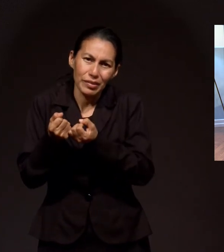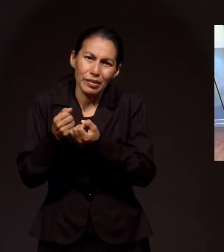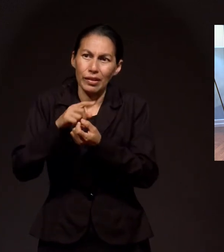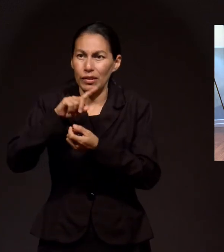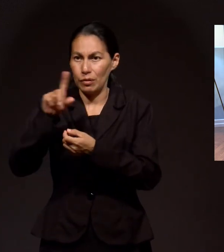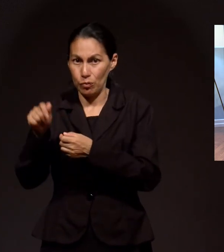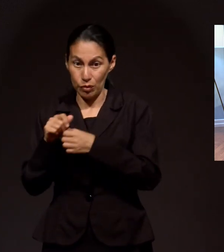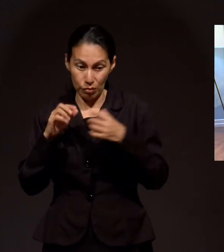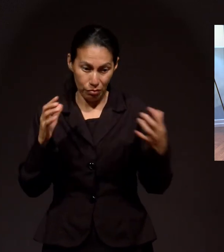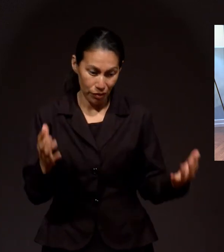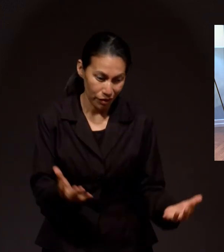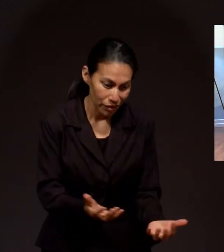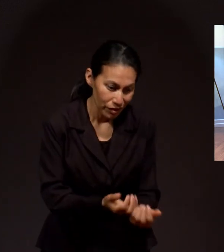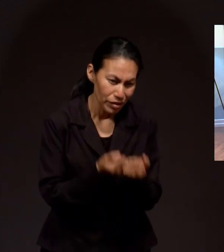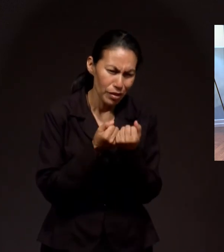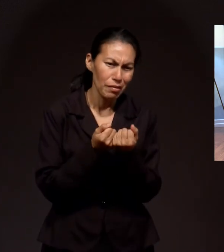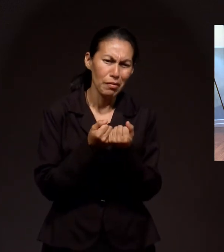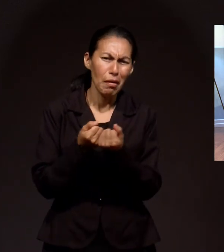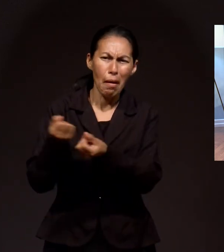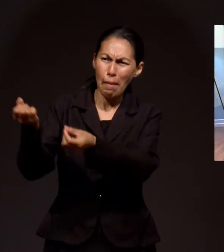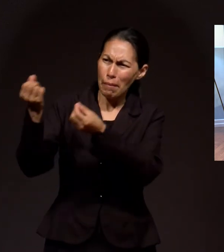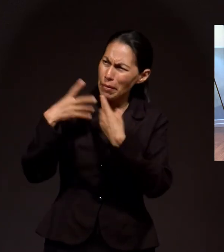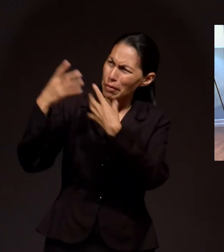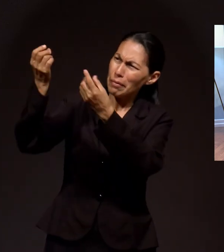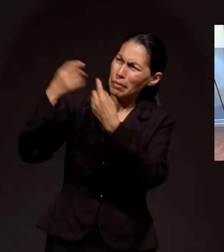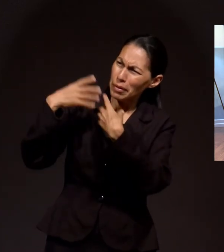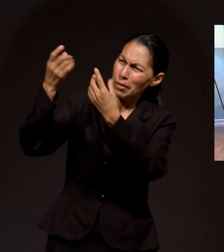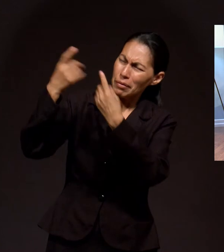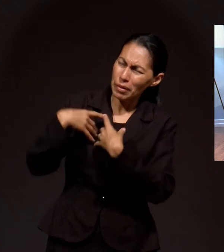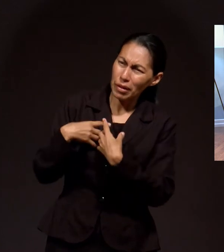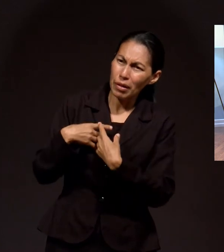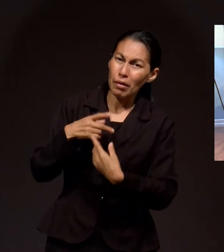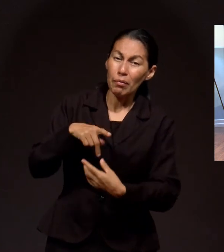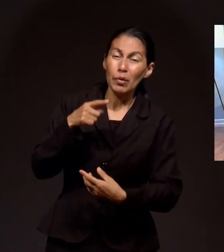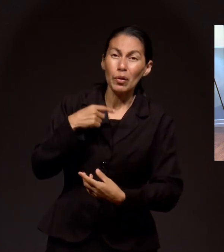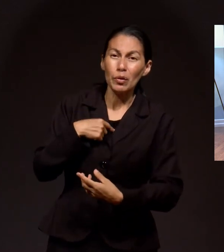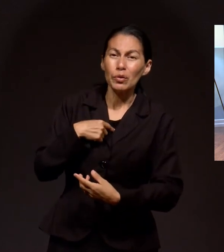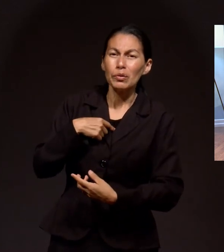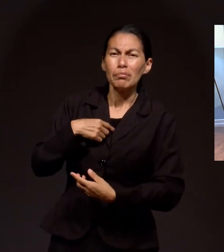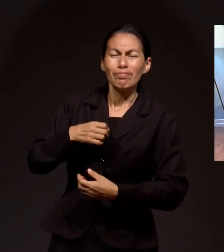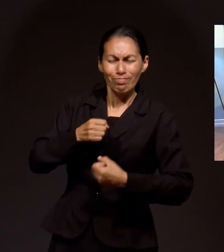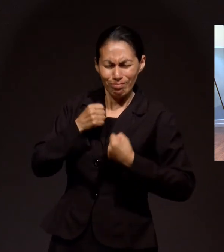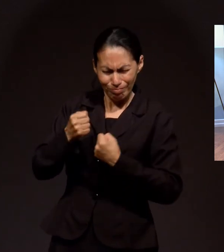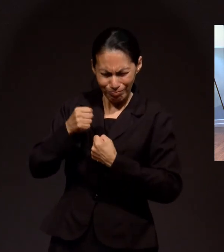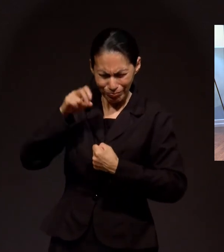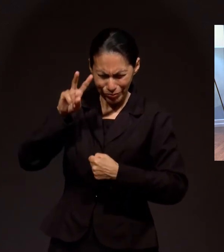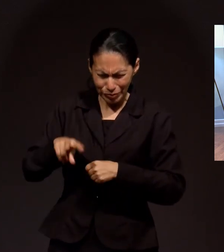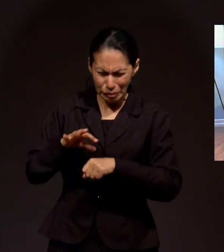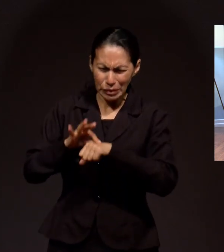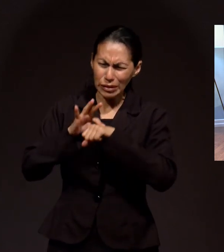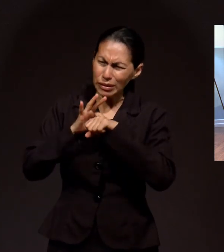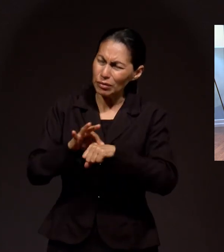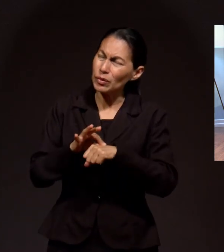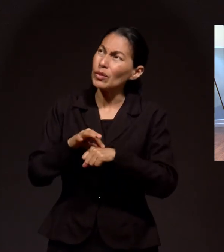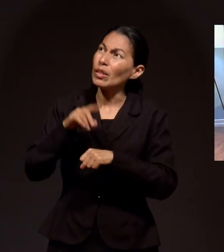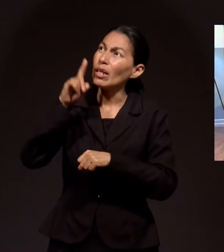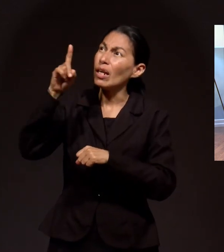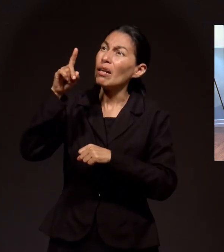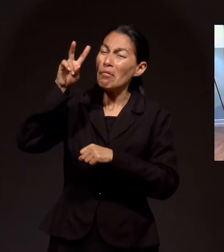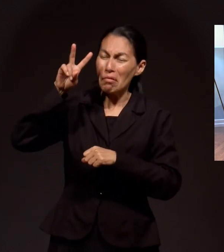todo lo que tengo. Pero he descubierto que Dios es real, vivo, temporal, está con nosotros.